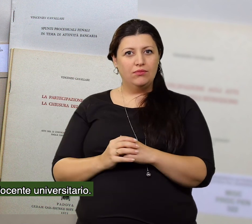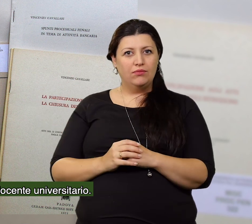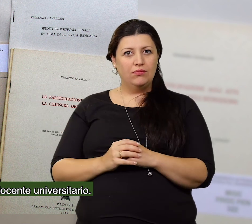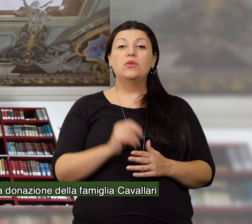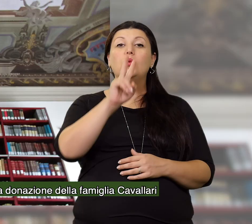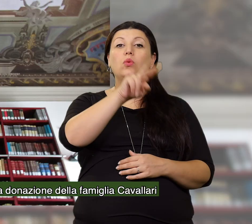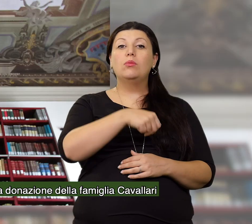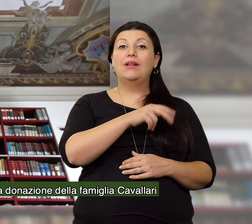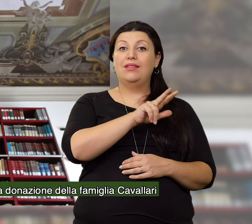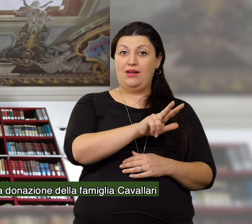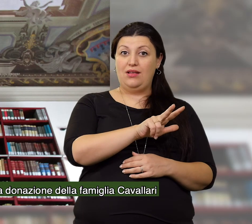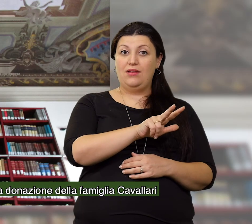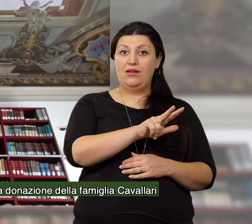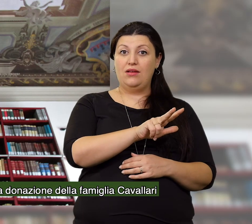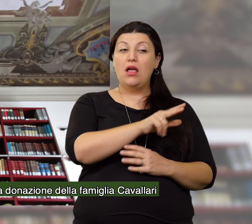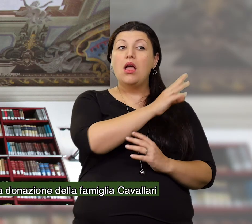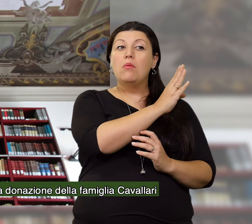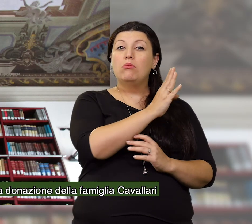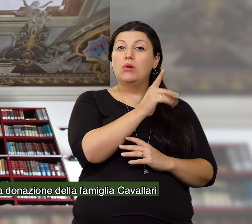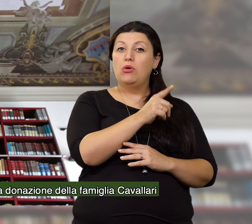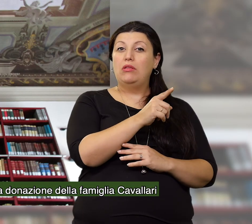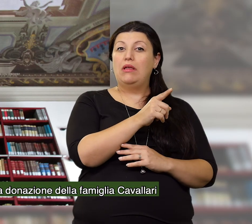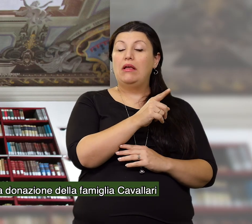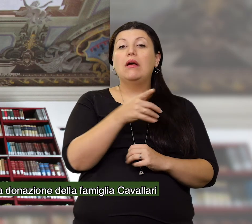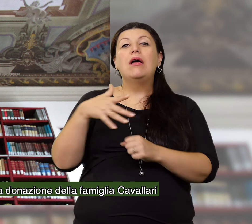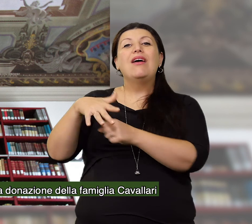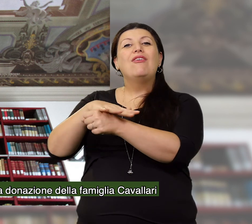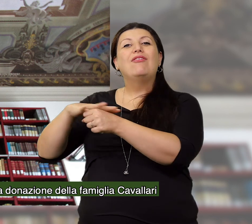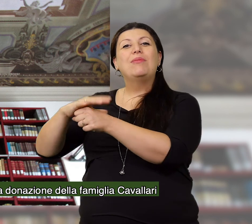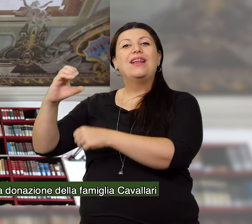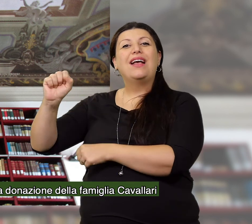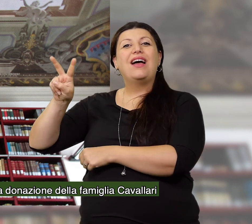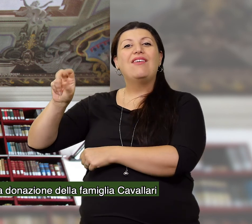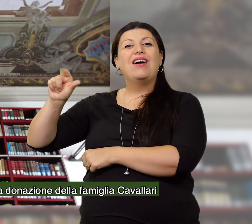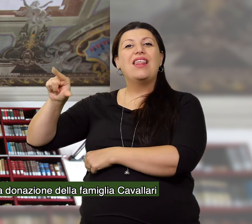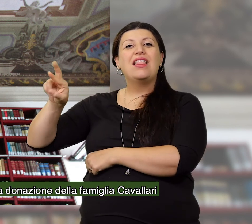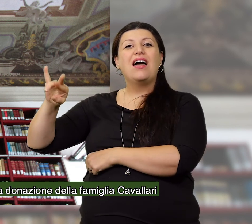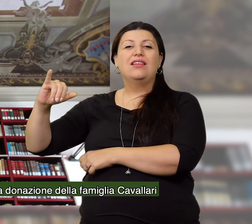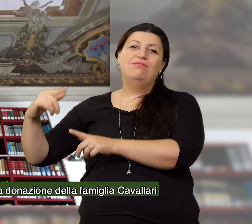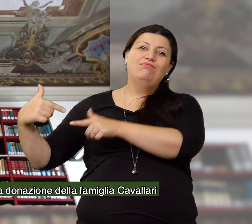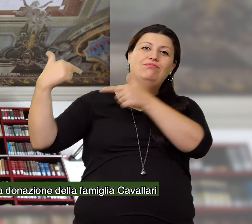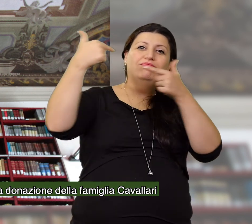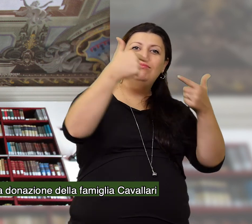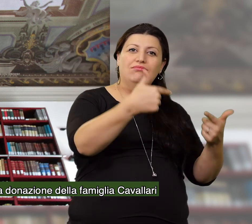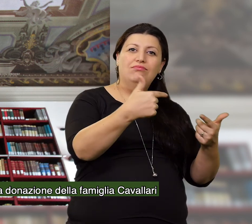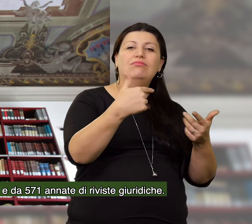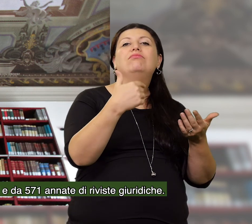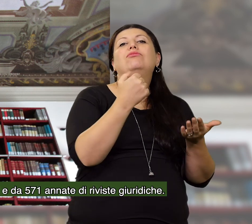Nel 2003 la biblioteca riceve la donazione della famiglia Cavallari,